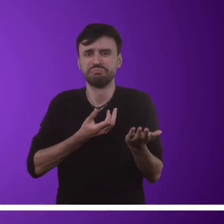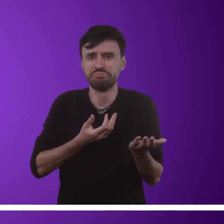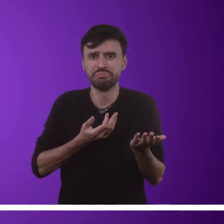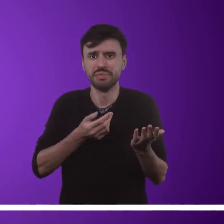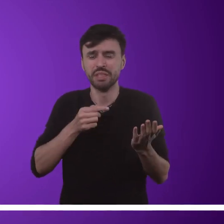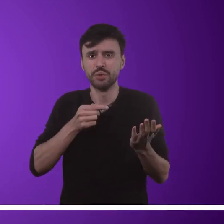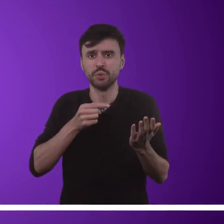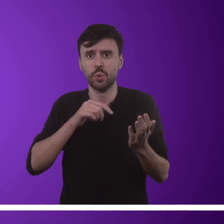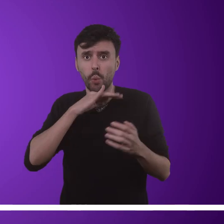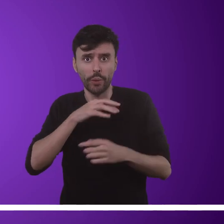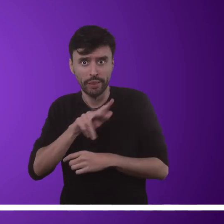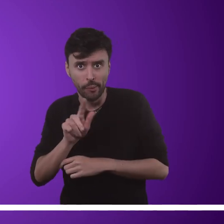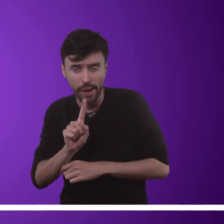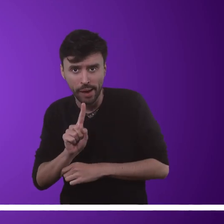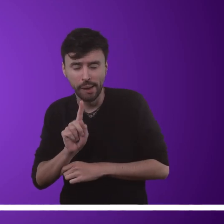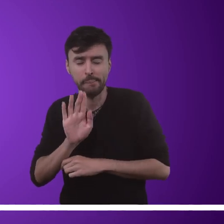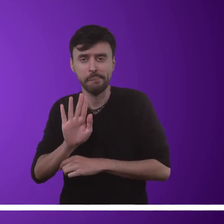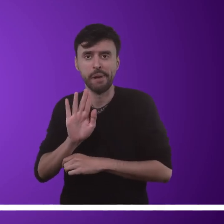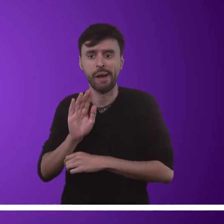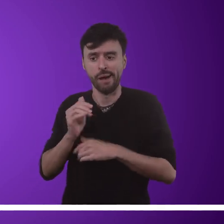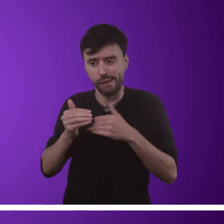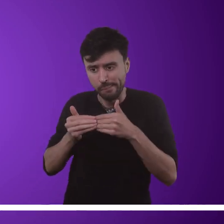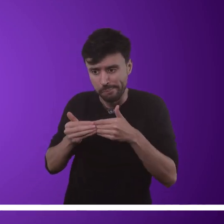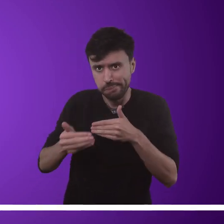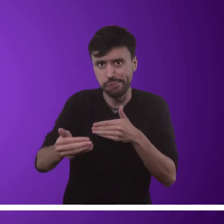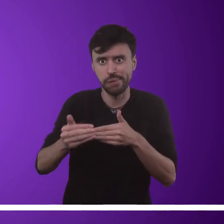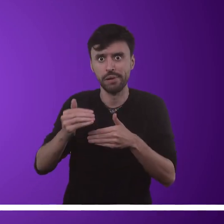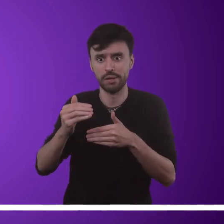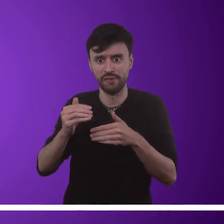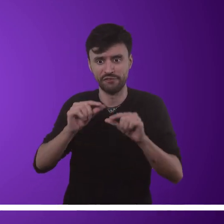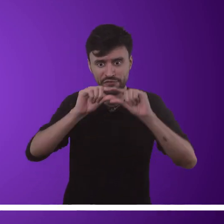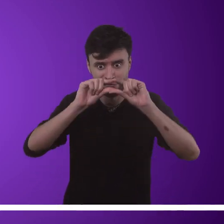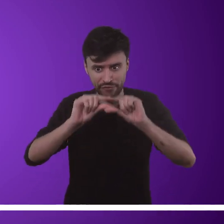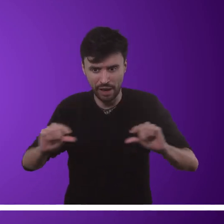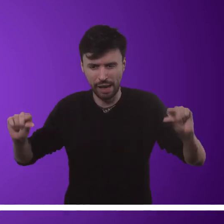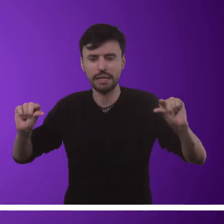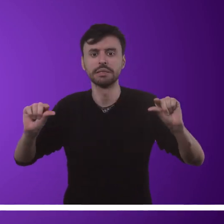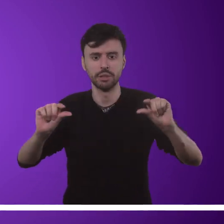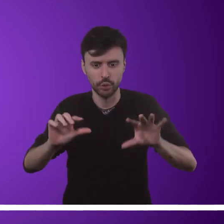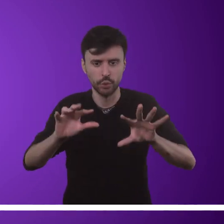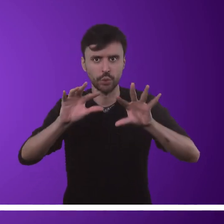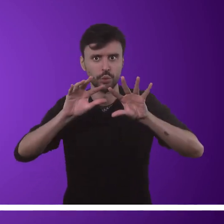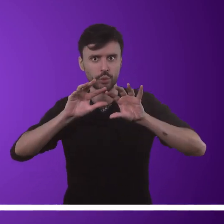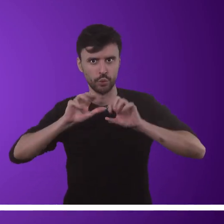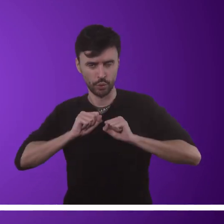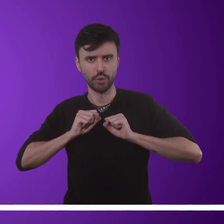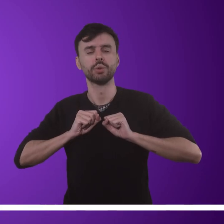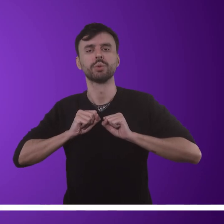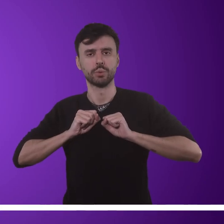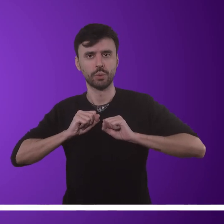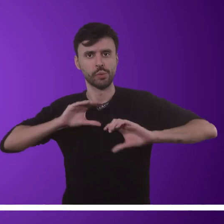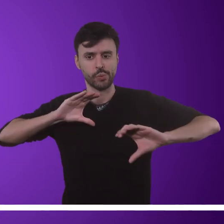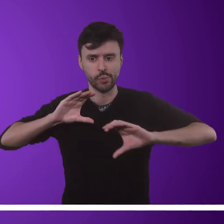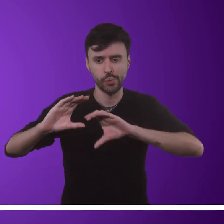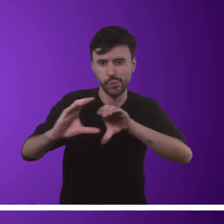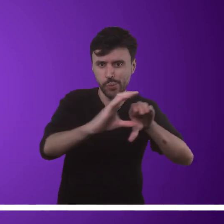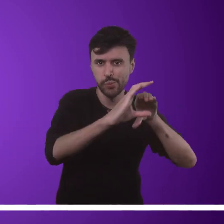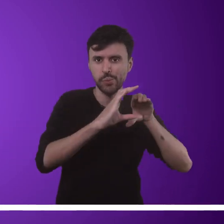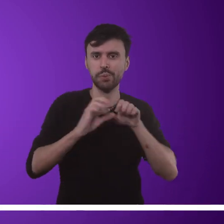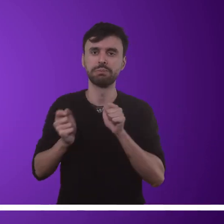algo ruim, mas é importante focar nosso conhecimento em frases concretas, pensando em estabelecer uma